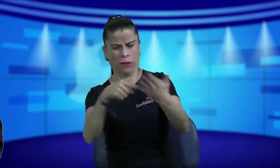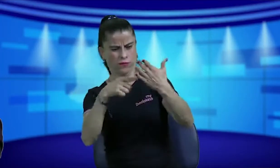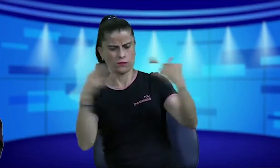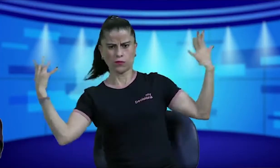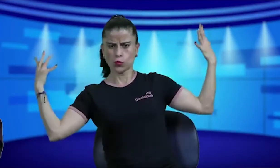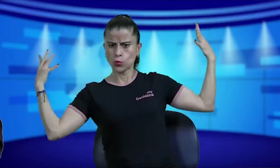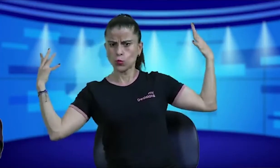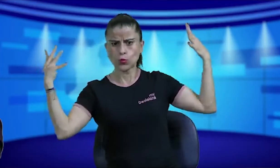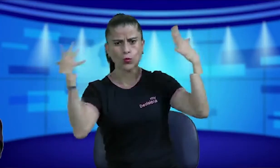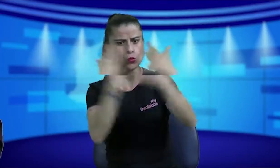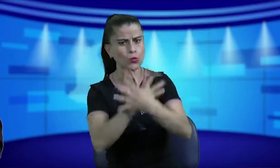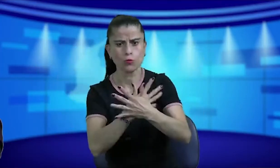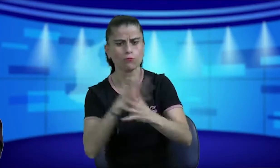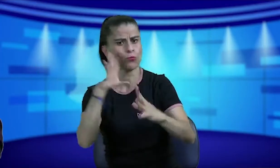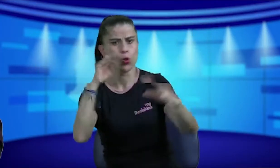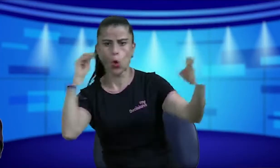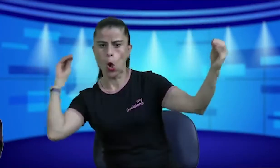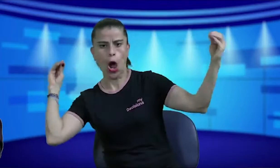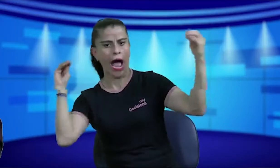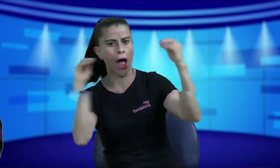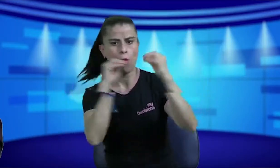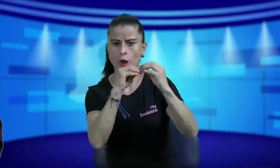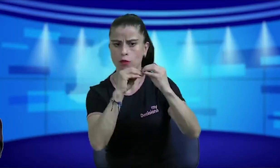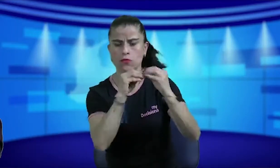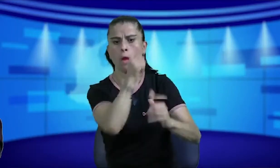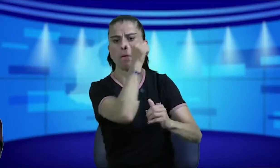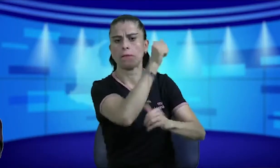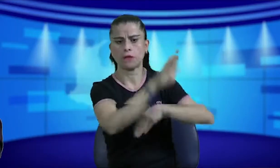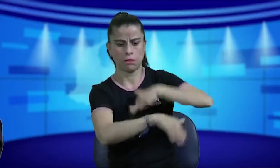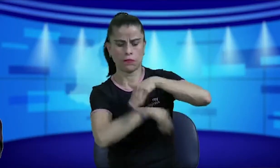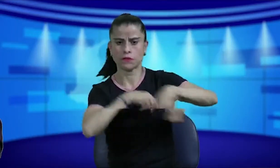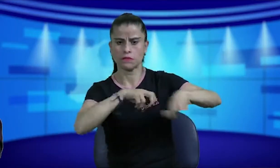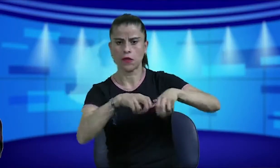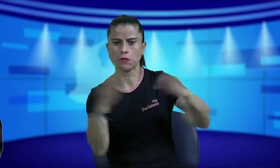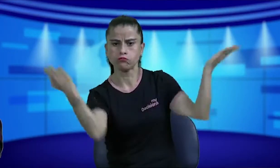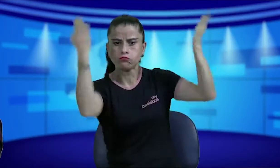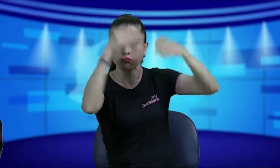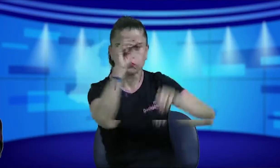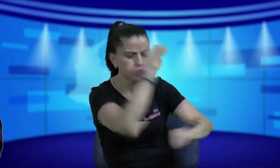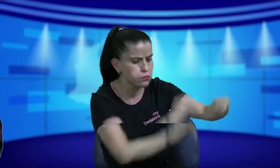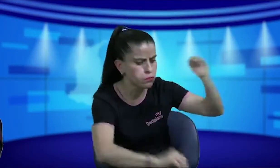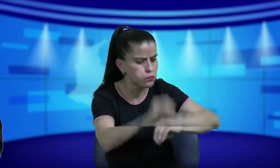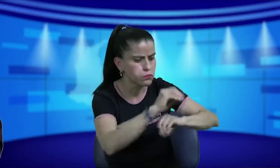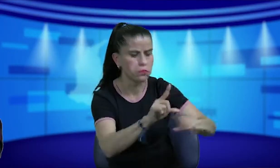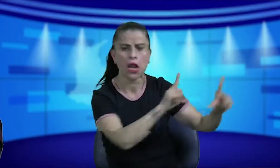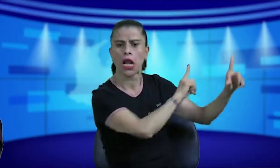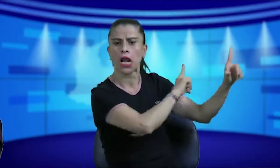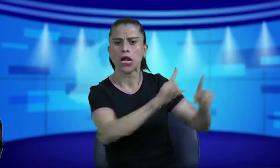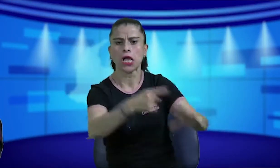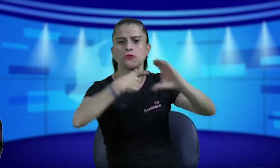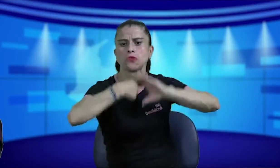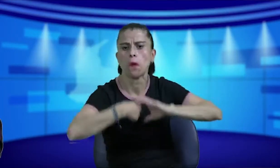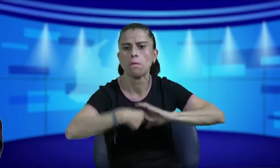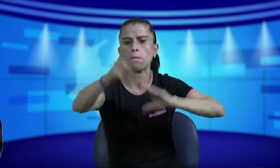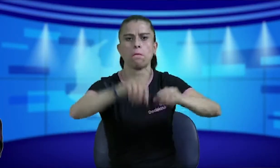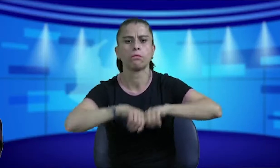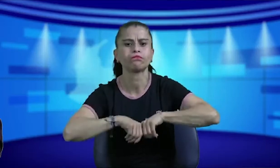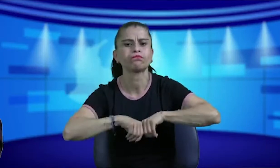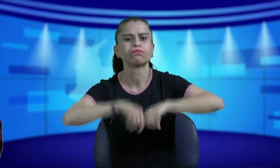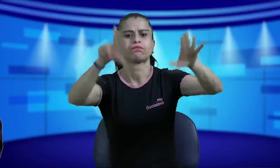algo bastante confuso porque no estábamos de acuerdo el Ministerio de Transporte es como si lo hubieran hecho por su cuenta